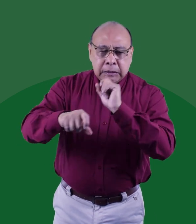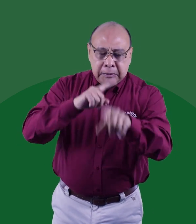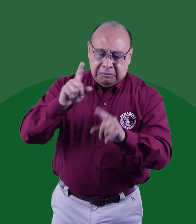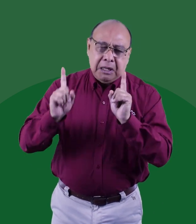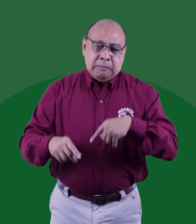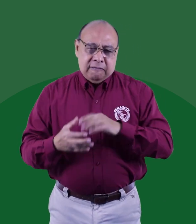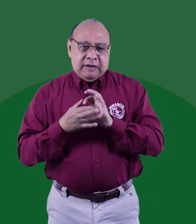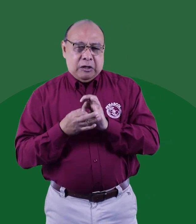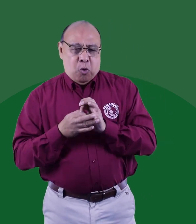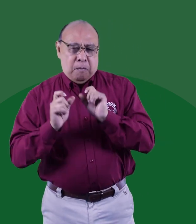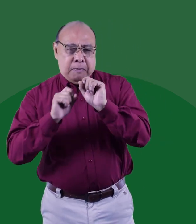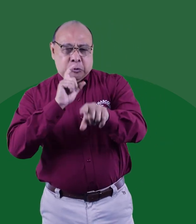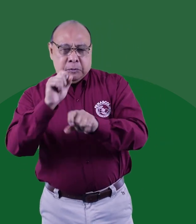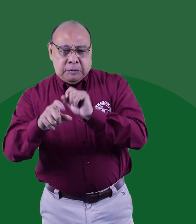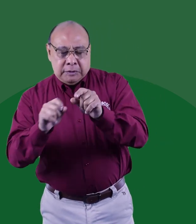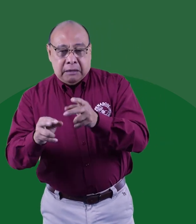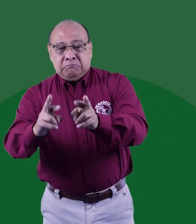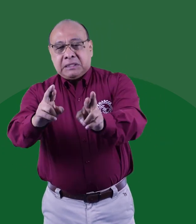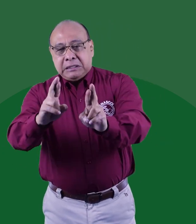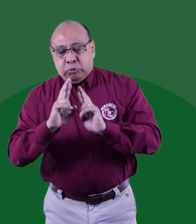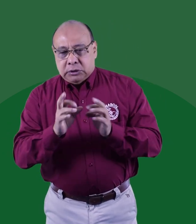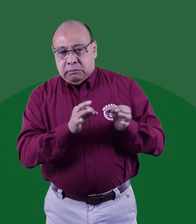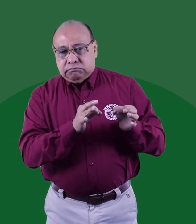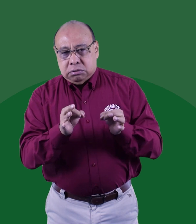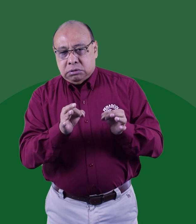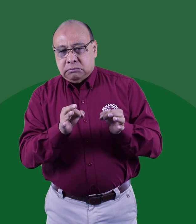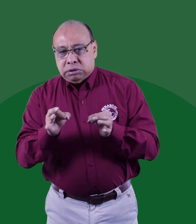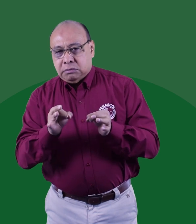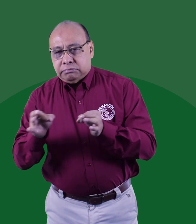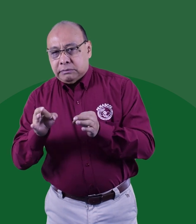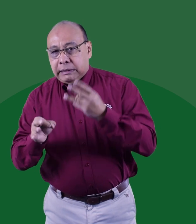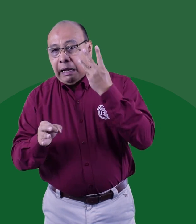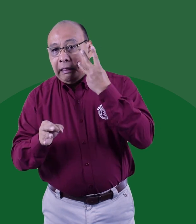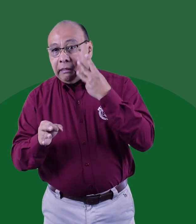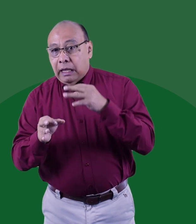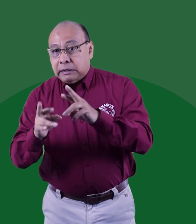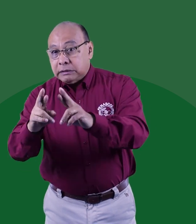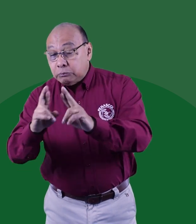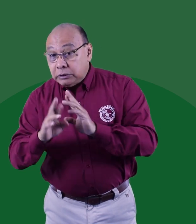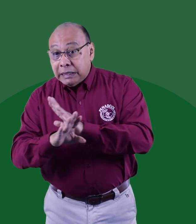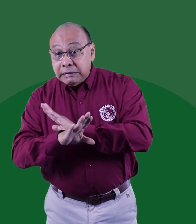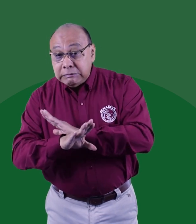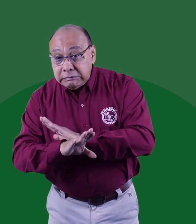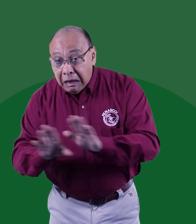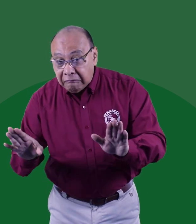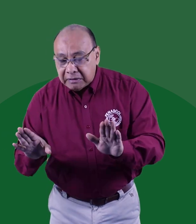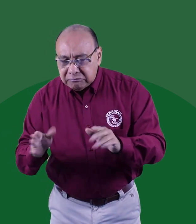Allí FENASCOL tuvo participación. La respuesta se aplazó tres días y una vez tuvimos respuesta,